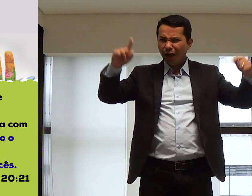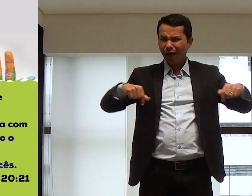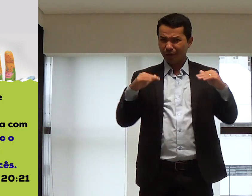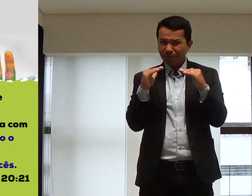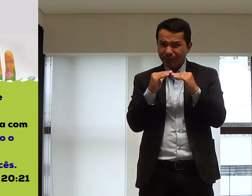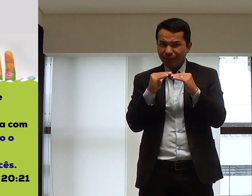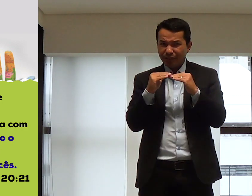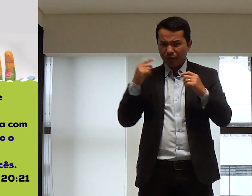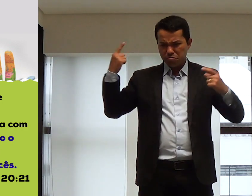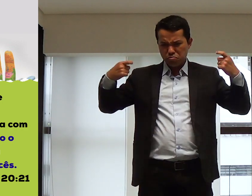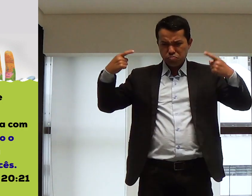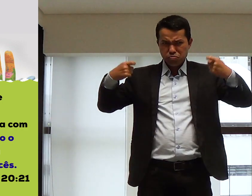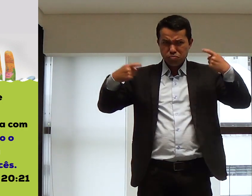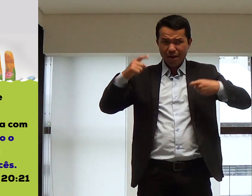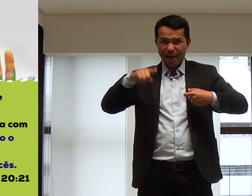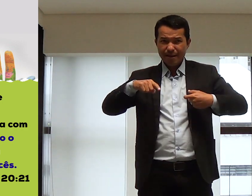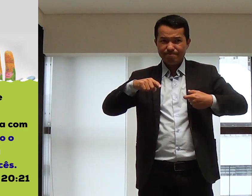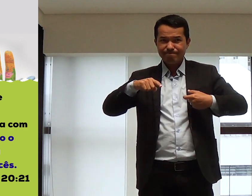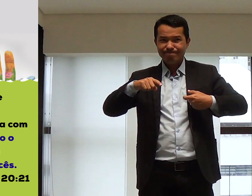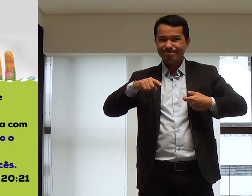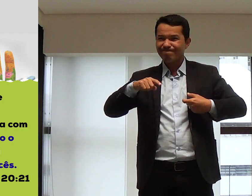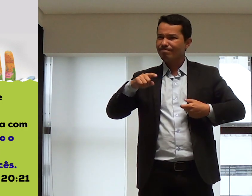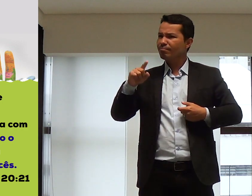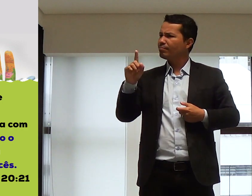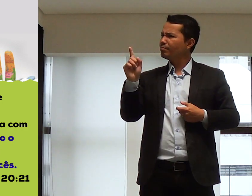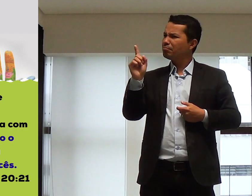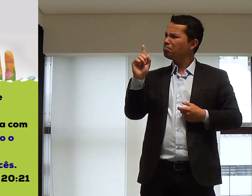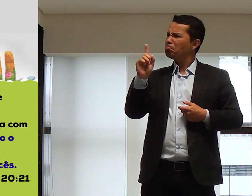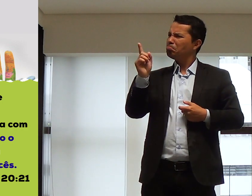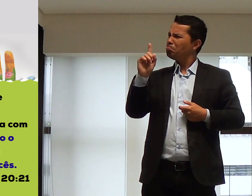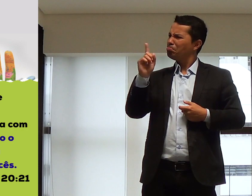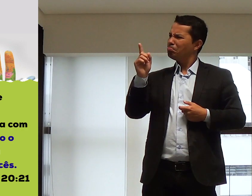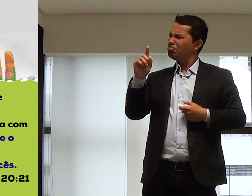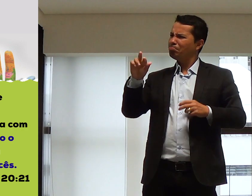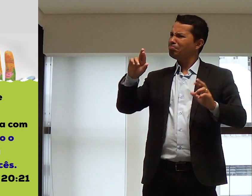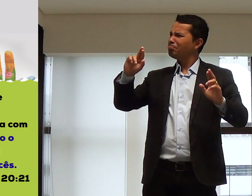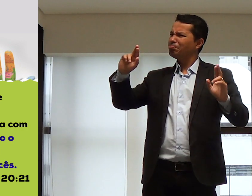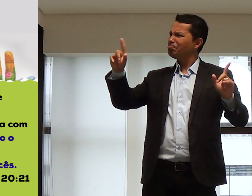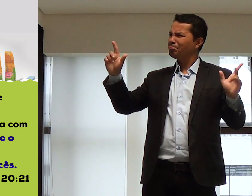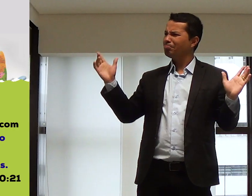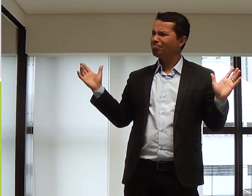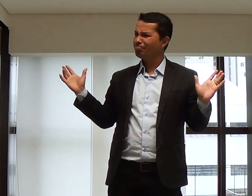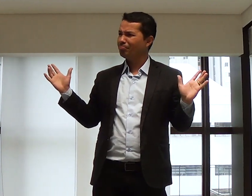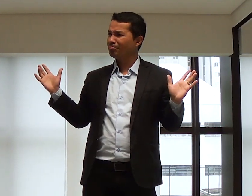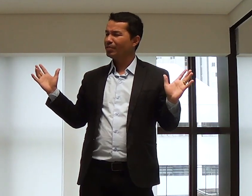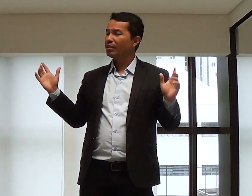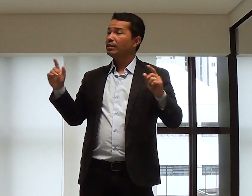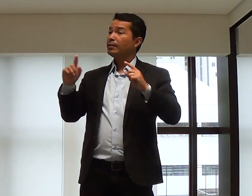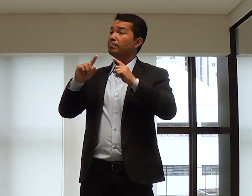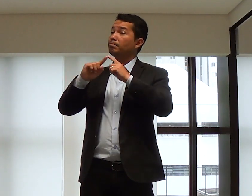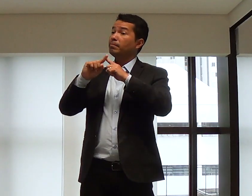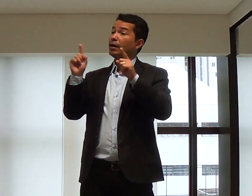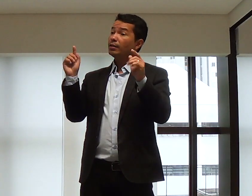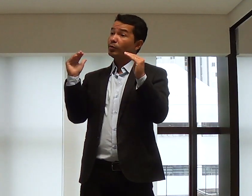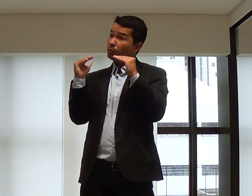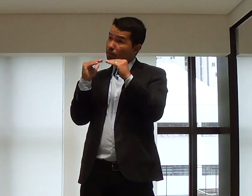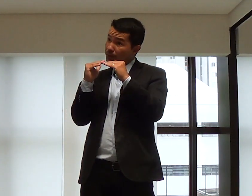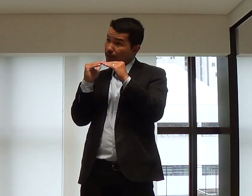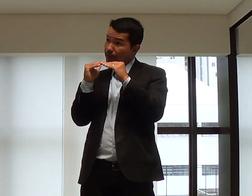É isso que combina Jesus usando essa palavra desse jeito? Não. É uma outra paz que ele quer